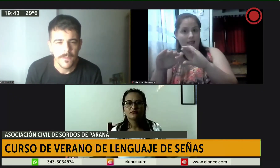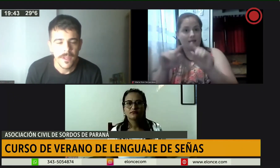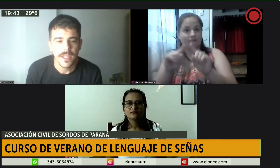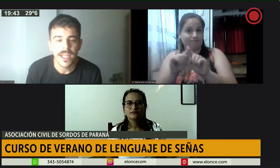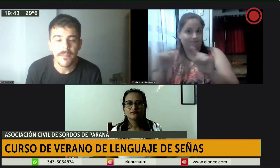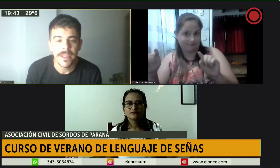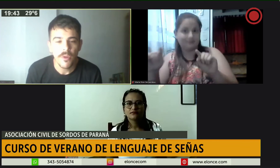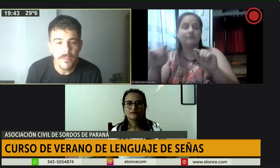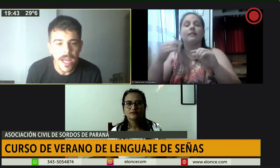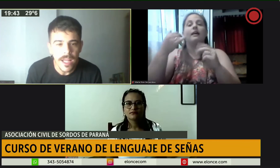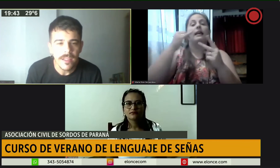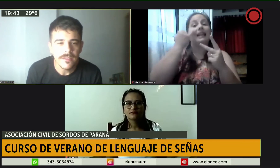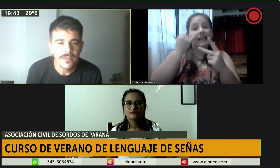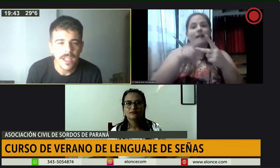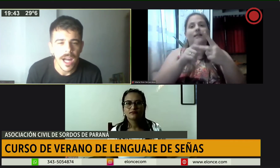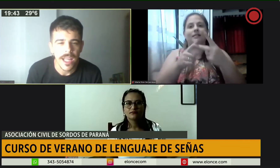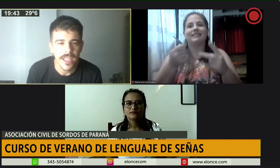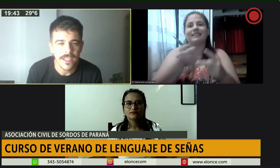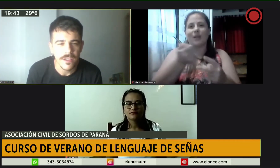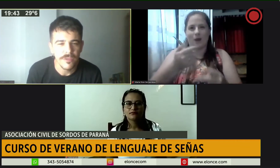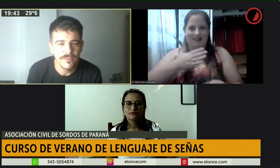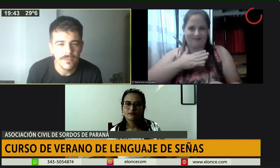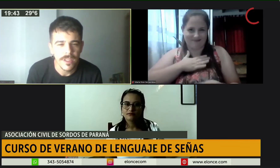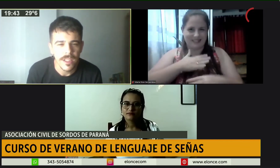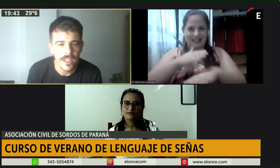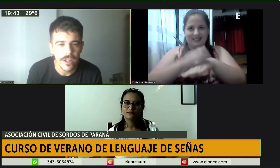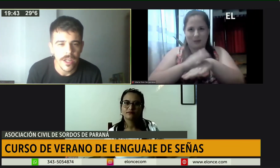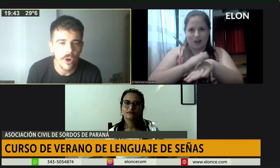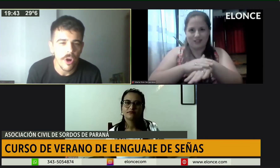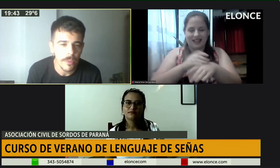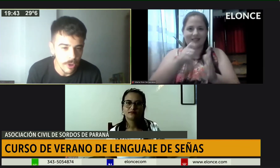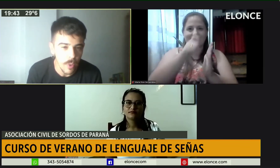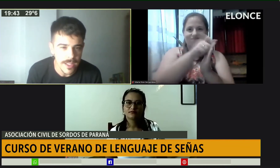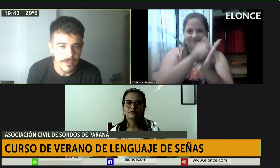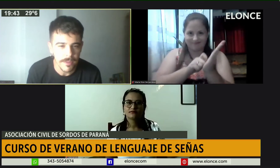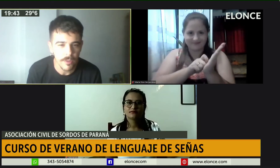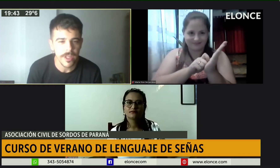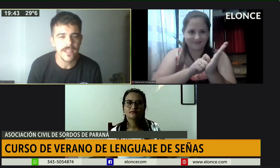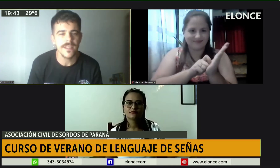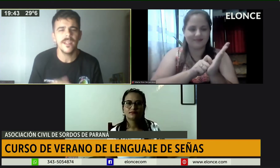Tienen que mandar un mail a la dirección, o por WhatsApp también lo pueden hacer.